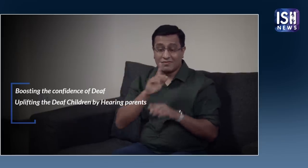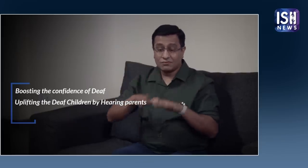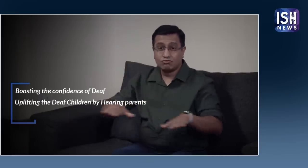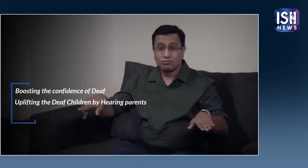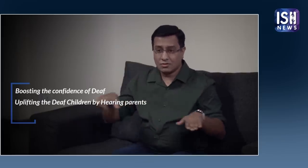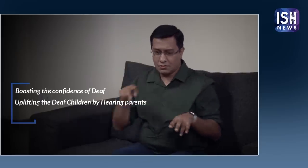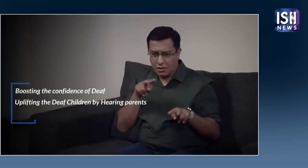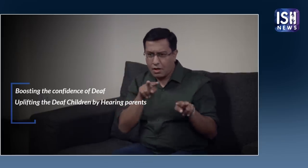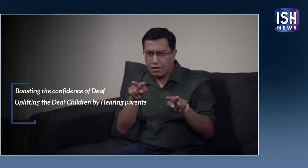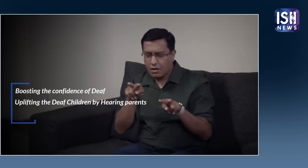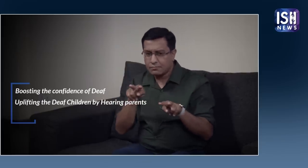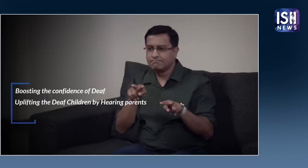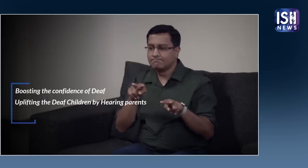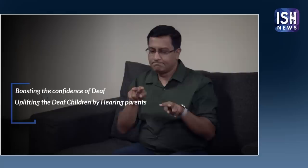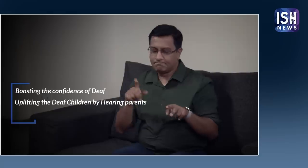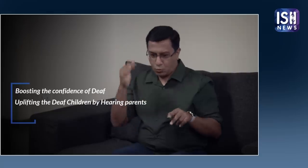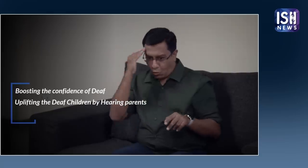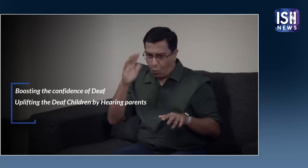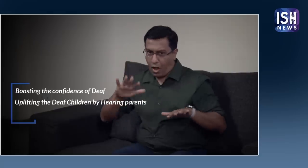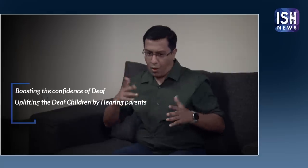बच्चों को प्रोच्वाइद करने के तरीके दिखाना